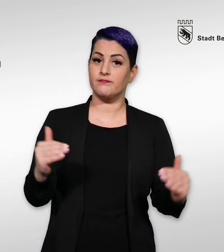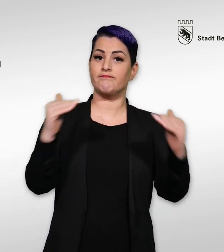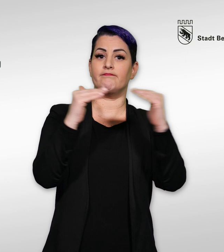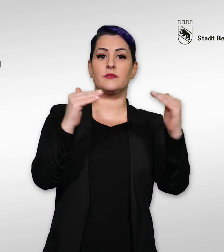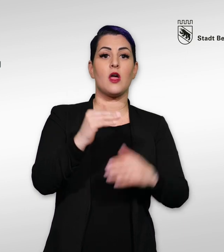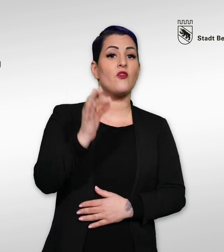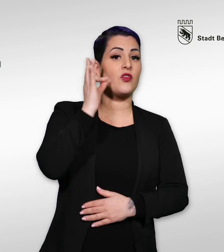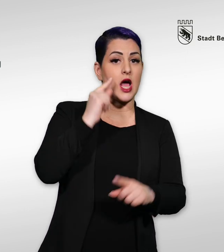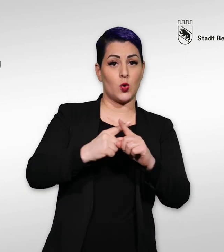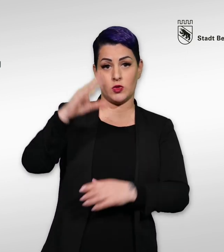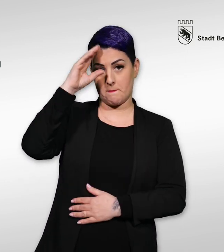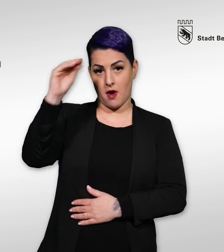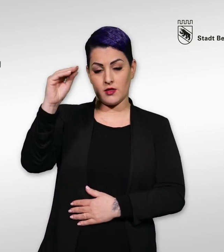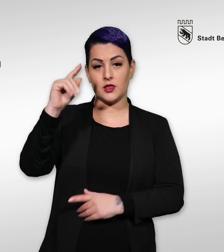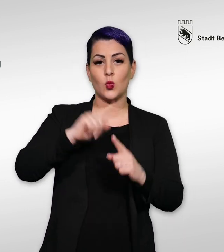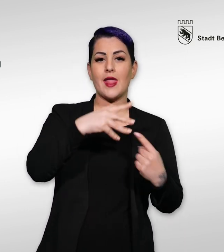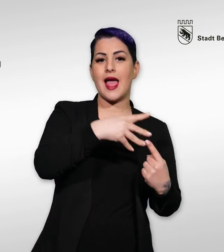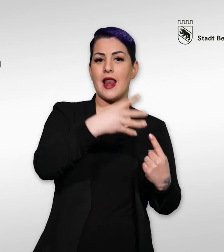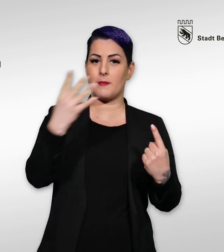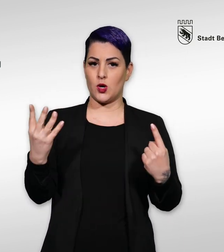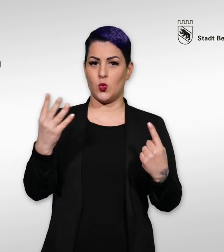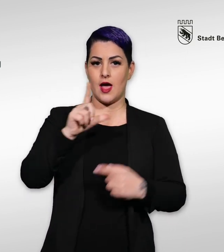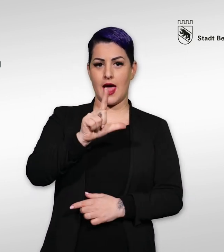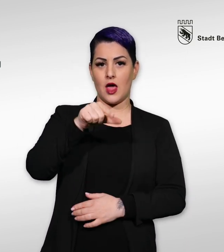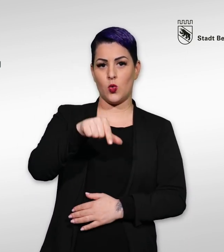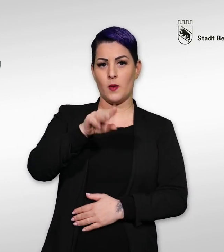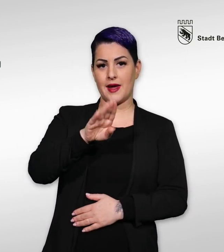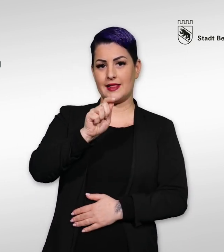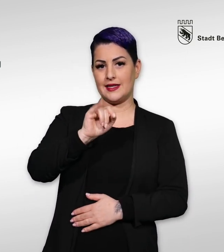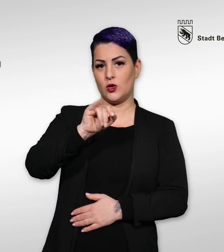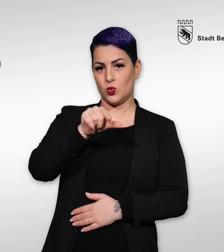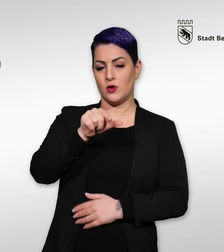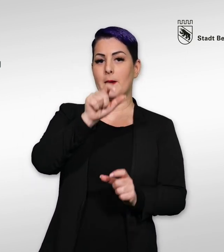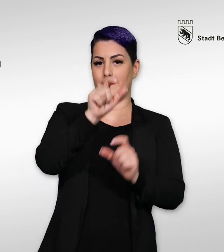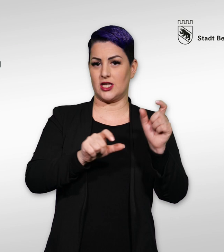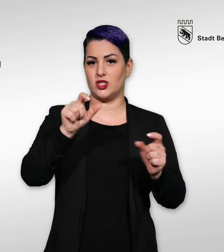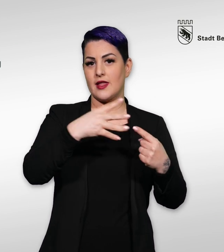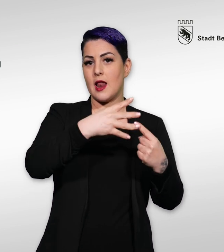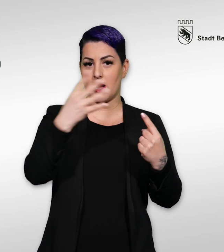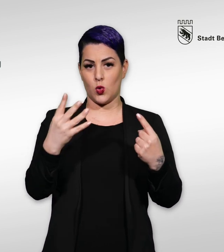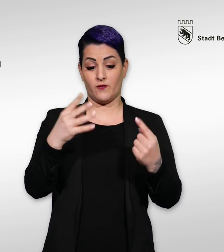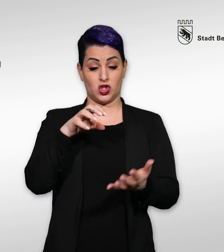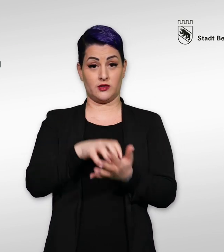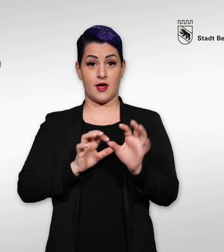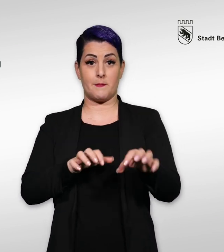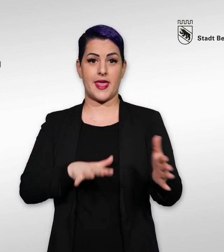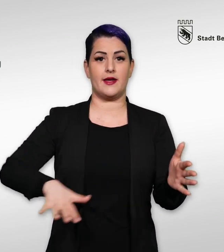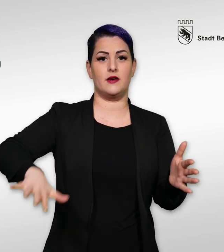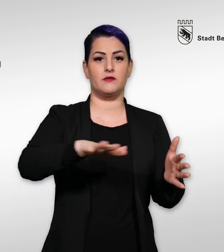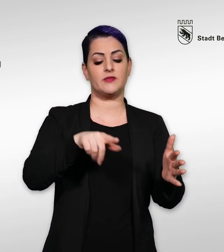Die Fachstelle für die Gleichstellung von Frau und Mann und von LGBTIQ-Menschen der Stadt Bern setzt sich